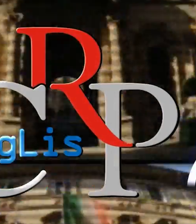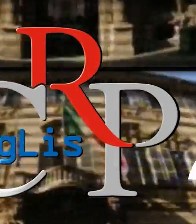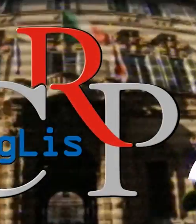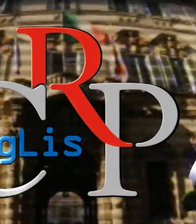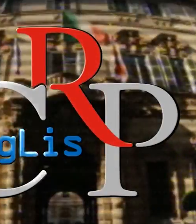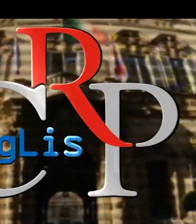felicitare! Grazie.